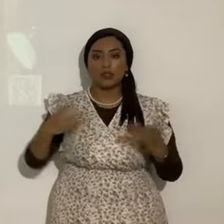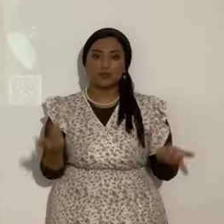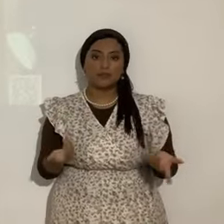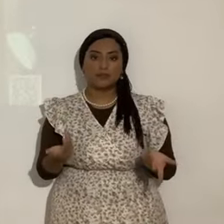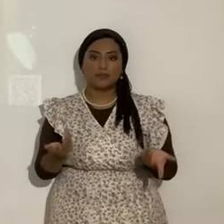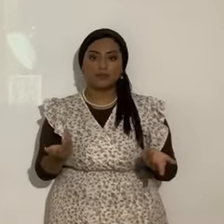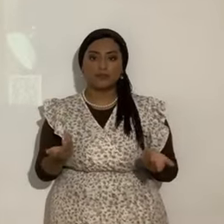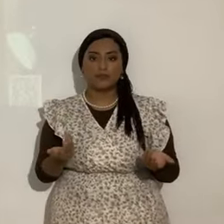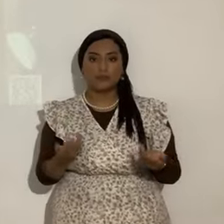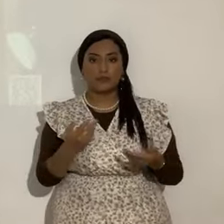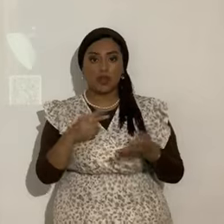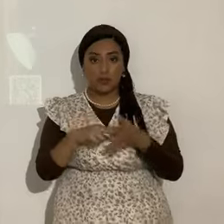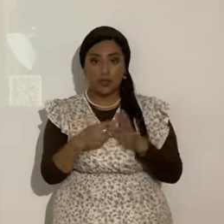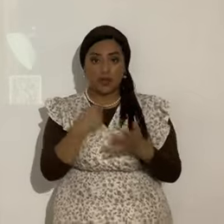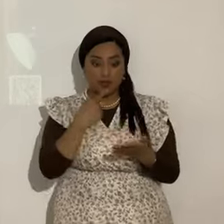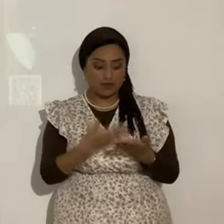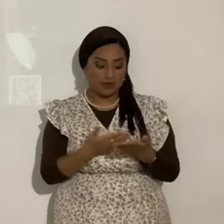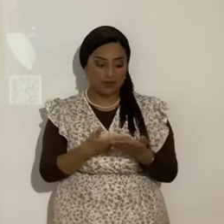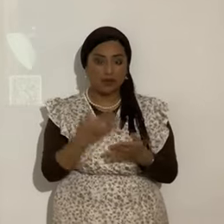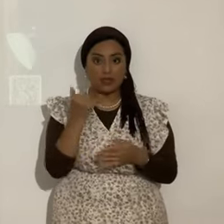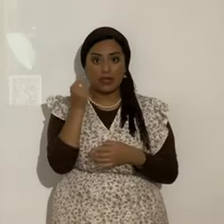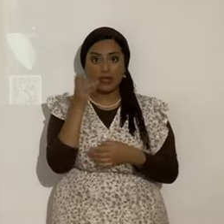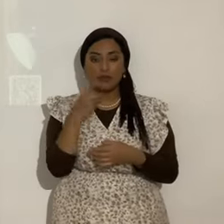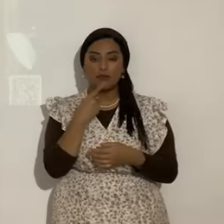es lo que está hablando aquí Yashua. Ahora.